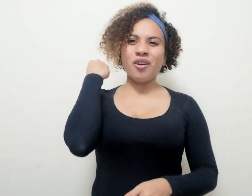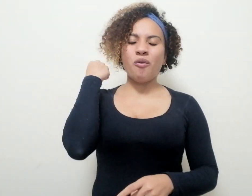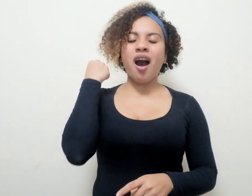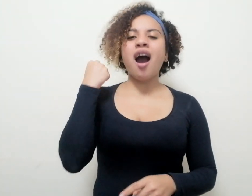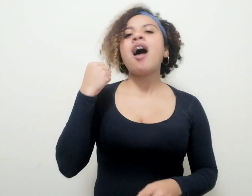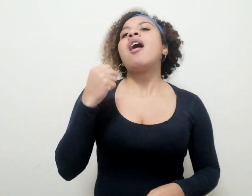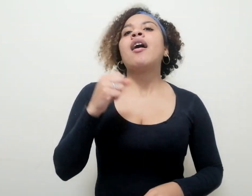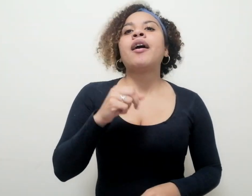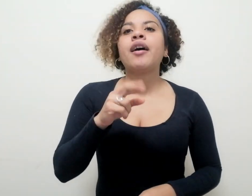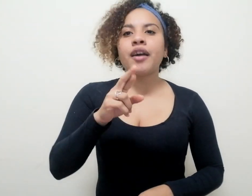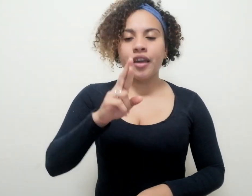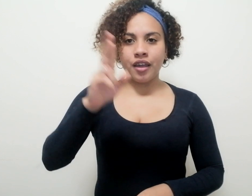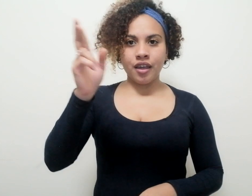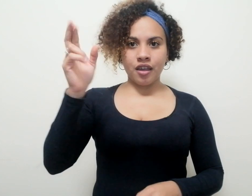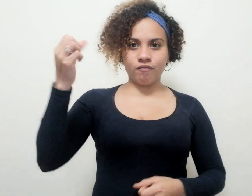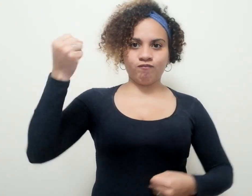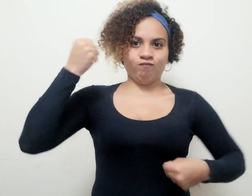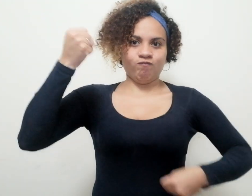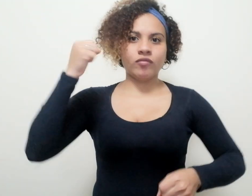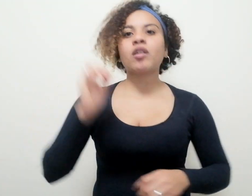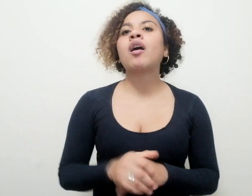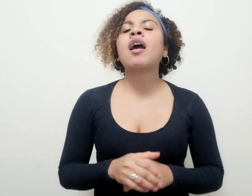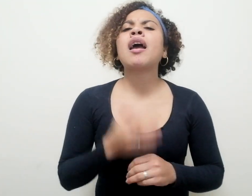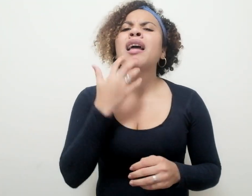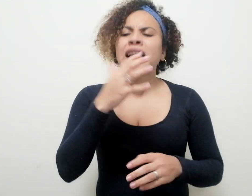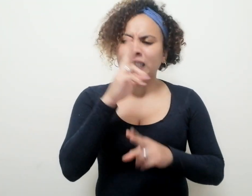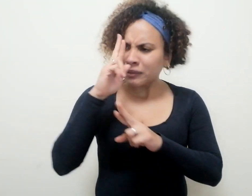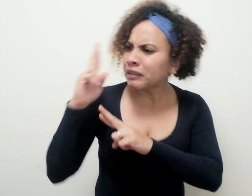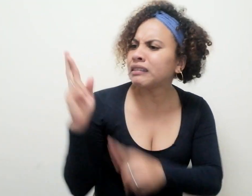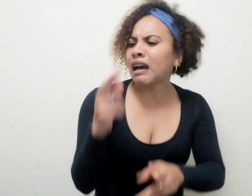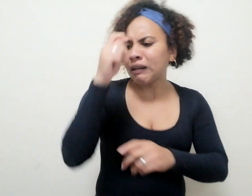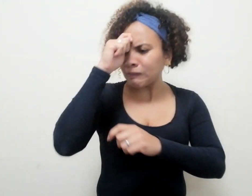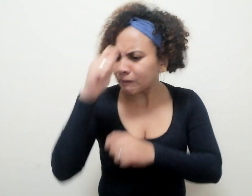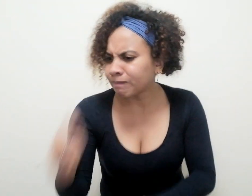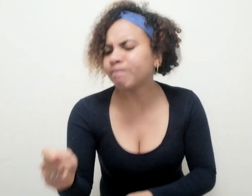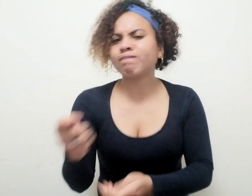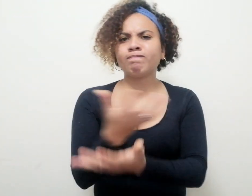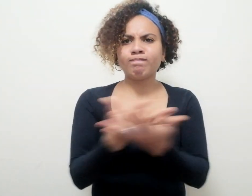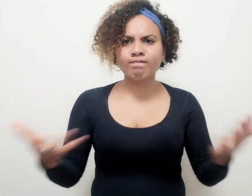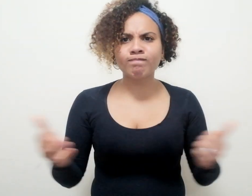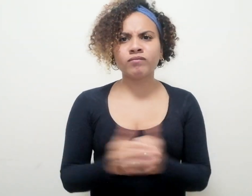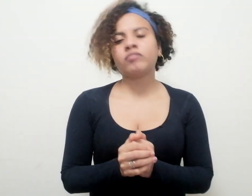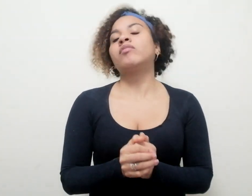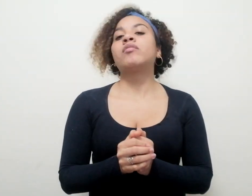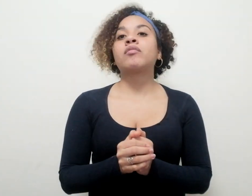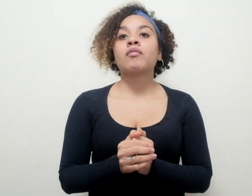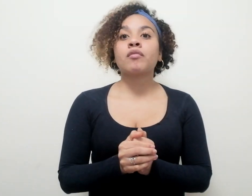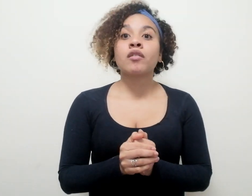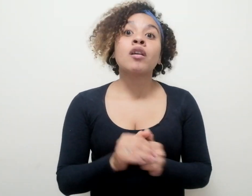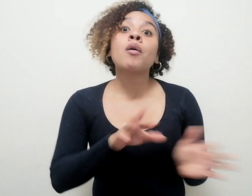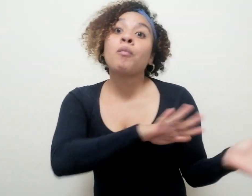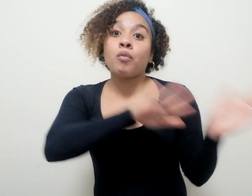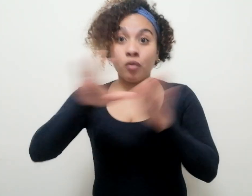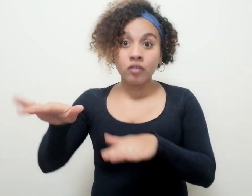Solentes, respetados, glaciales. Lo que también, por otra parte, es natural,